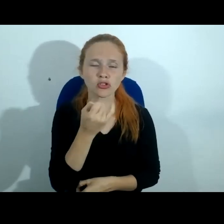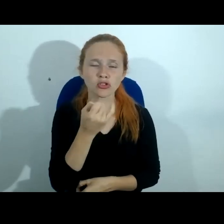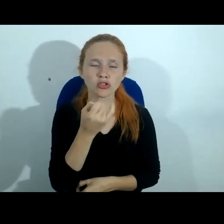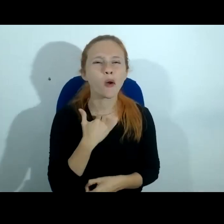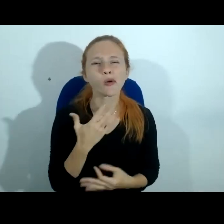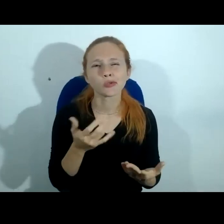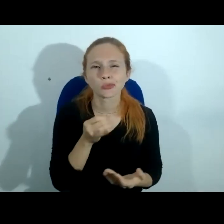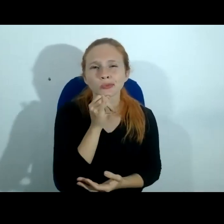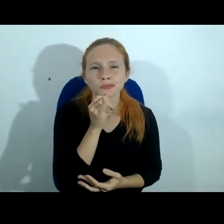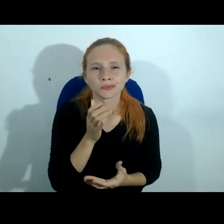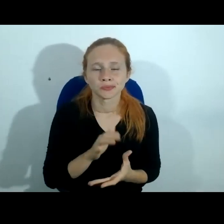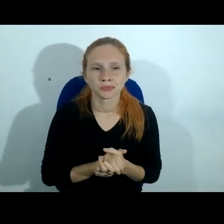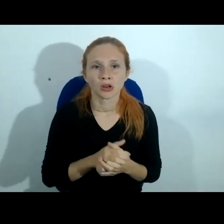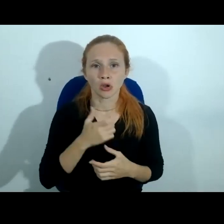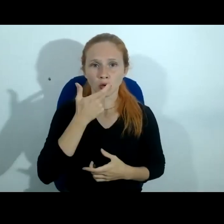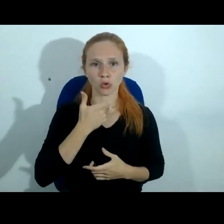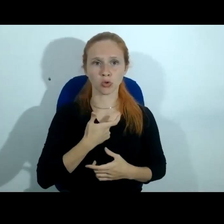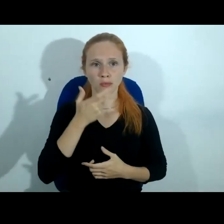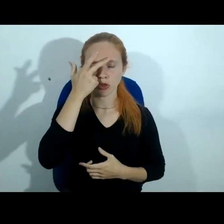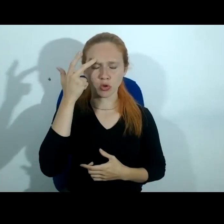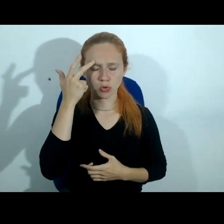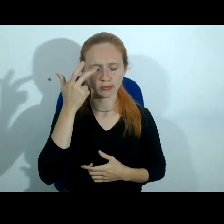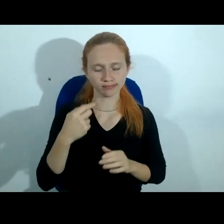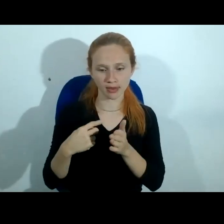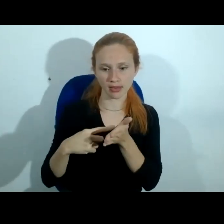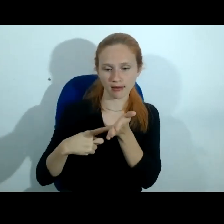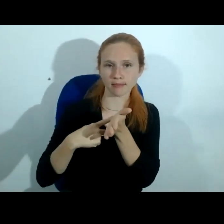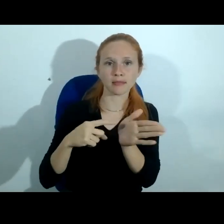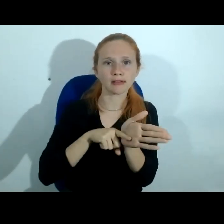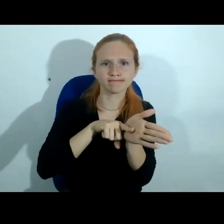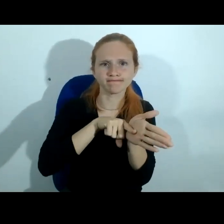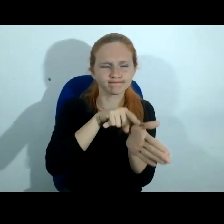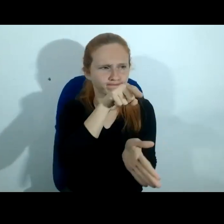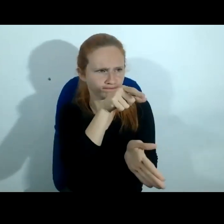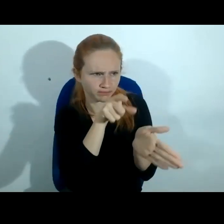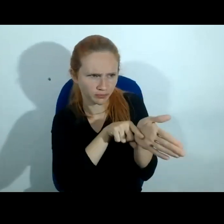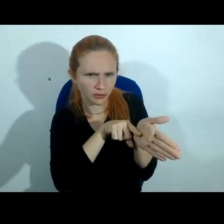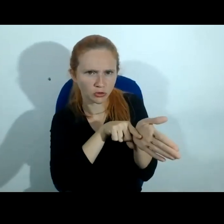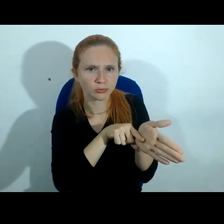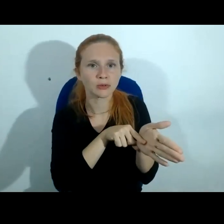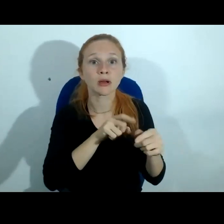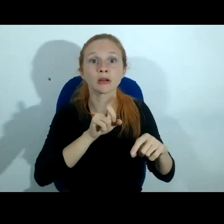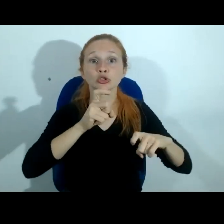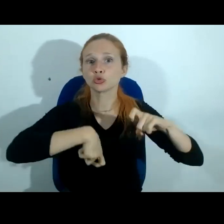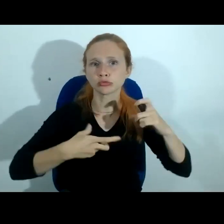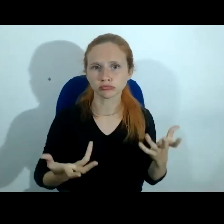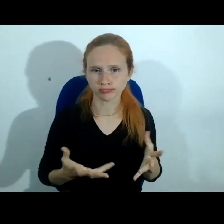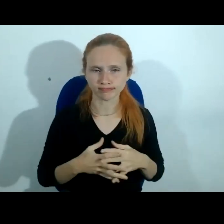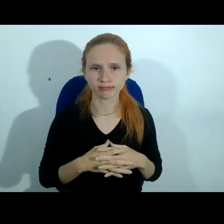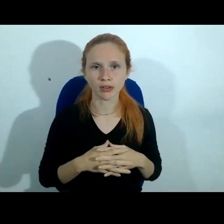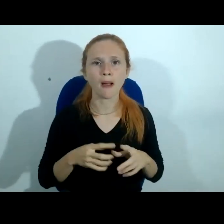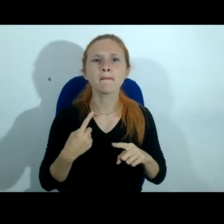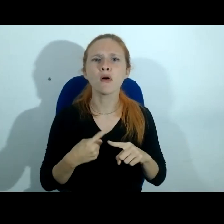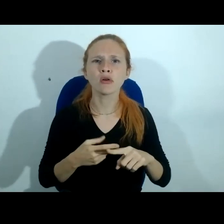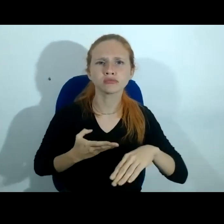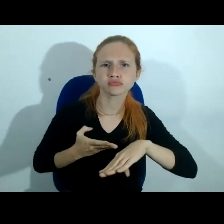é se uma pessoa está sendo investigada é por um crime é de estupro é por que que eu vou ter